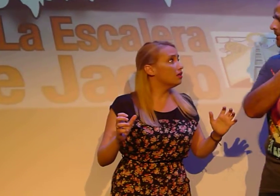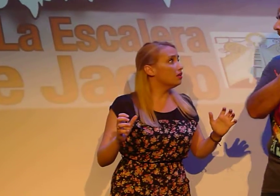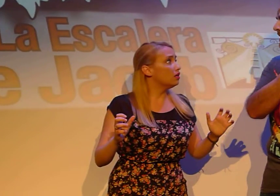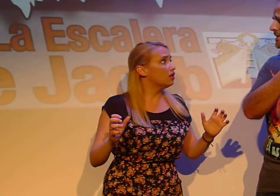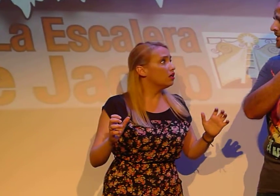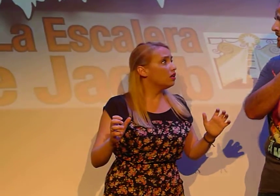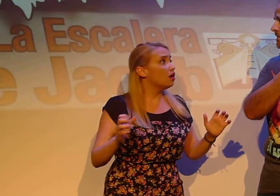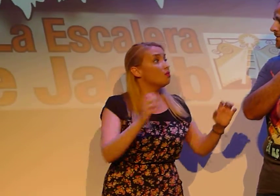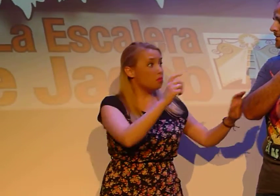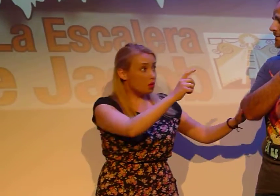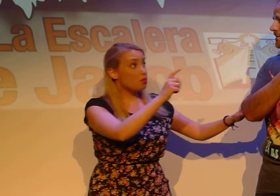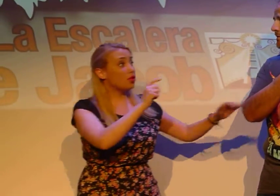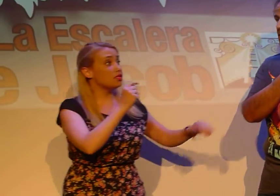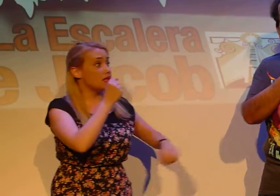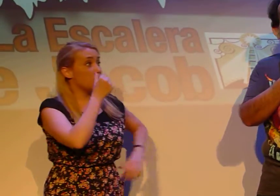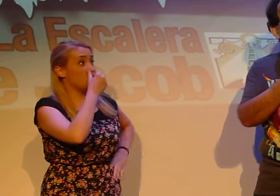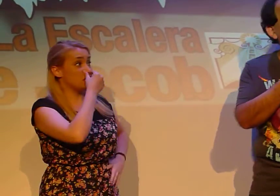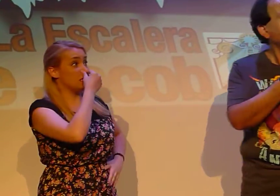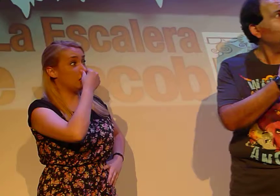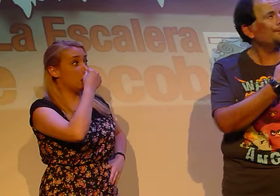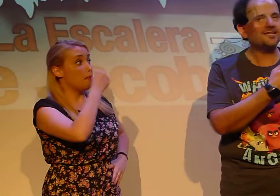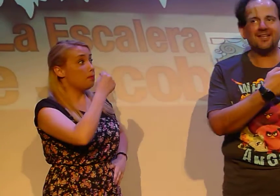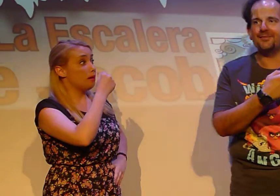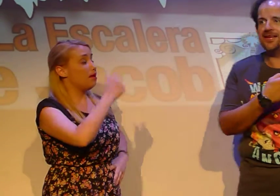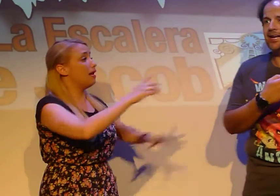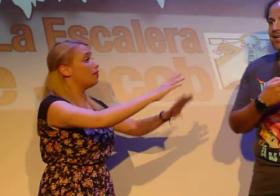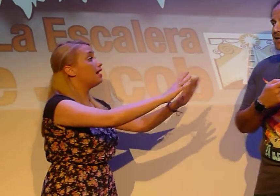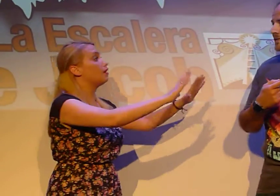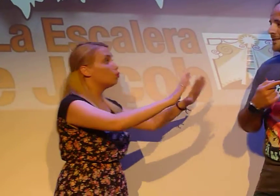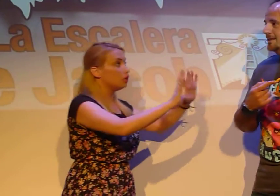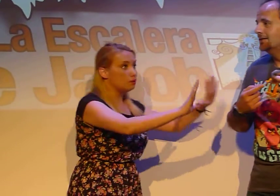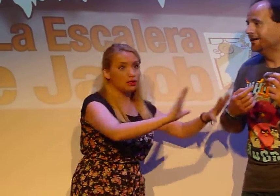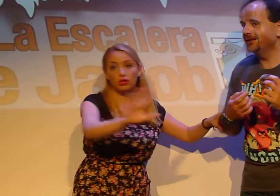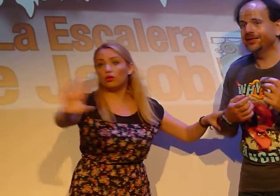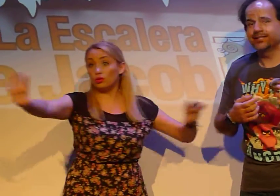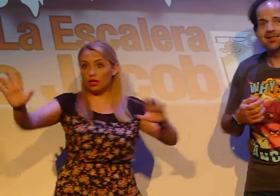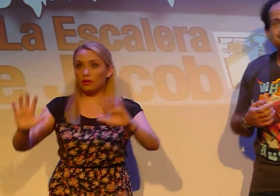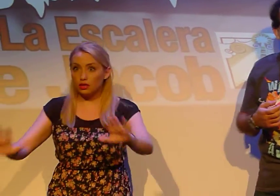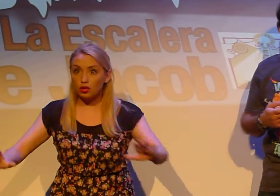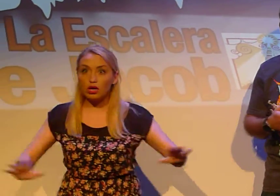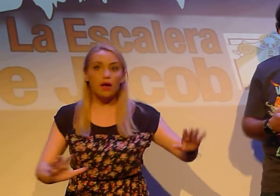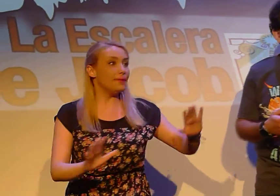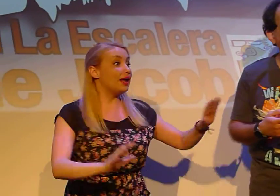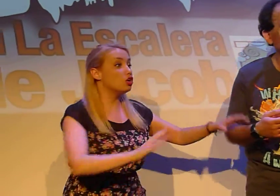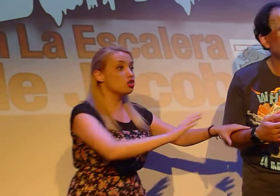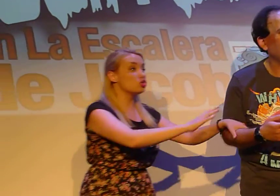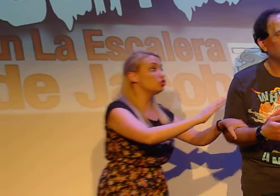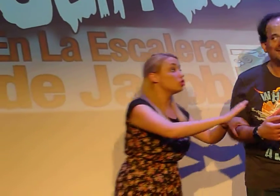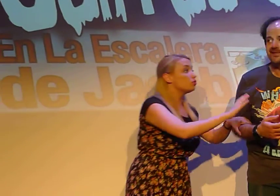vórtice temporal ese? Puede ser, puede ser. ¡Ay, madre mía! Vale, vale, vale, que no cunda el pánico, que no cunda el pánico.